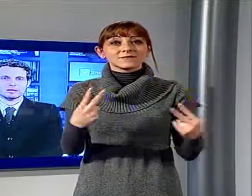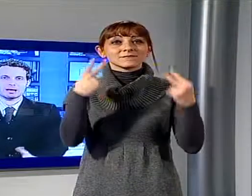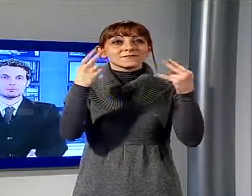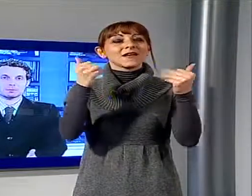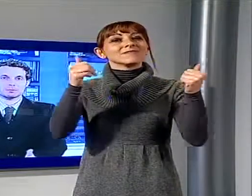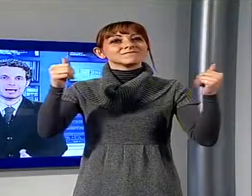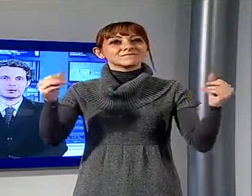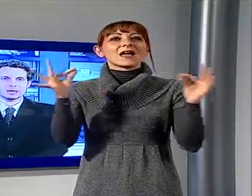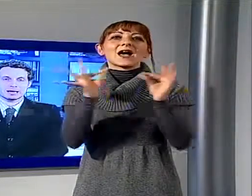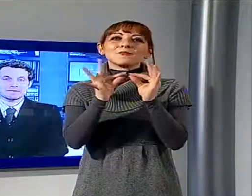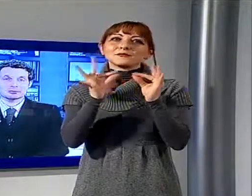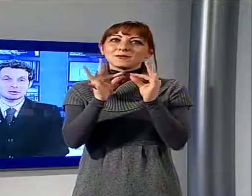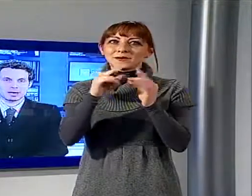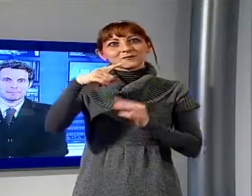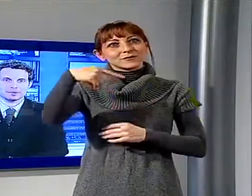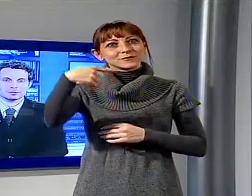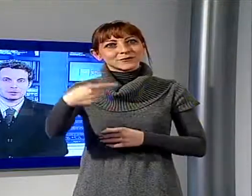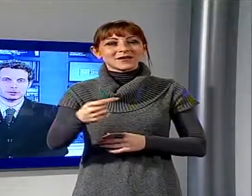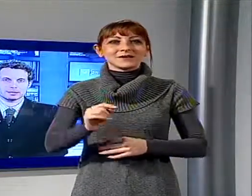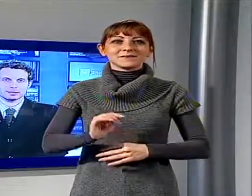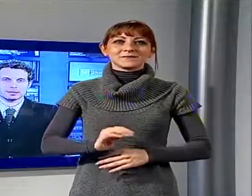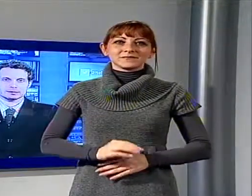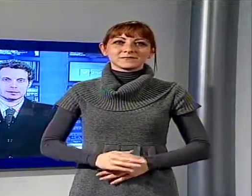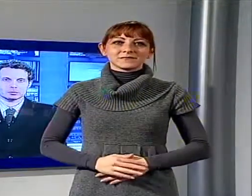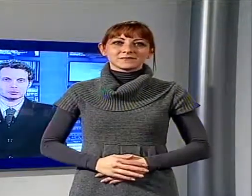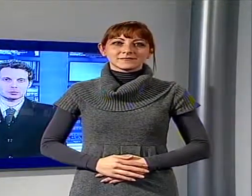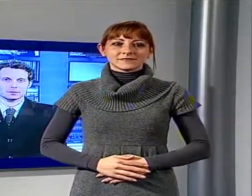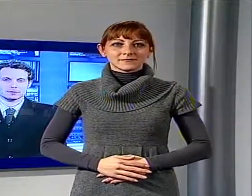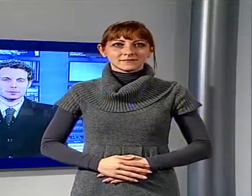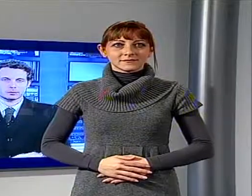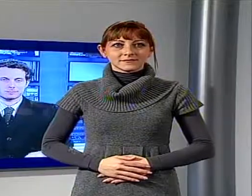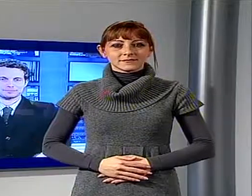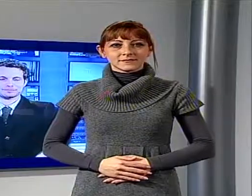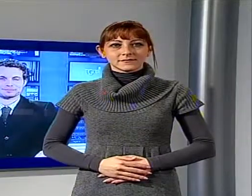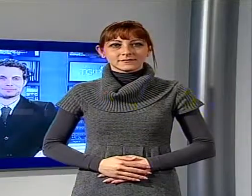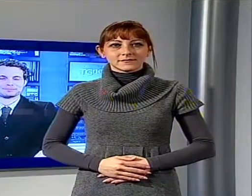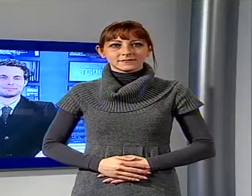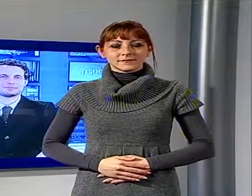sportiva in primo piano la Via Reggio Cup la vittoria dell'Inter contro il Verona.